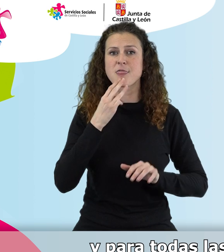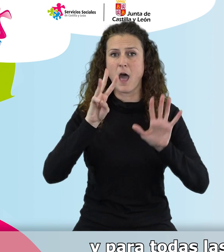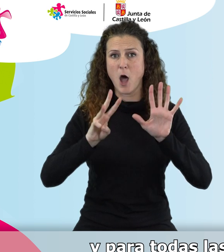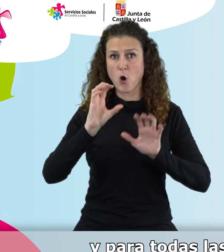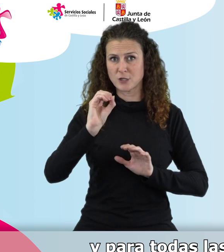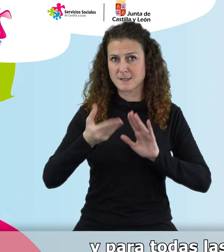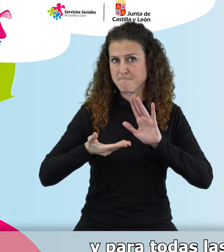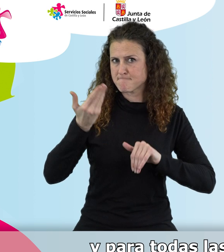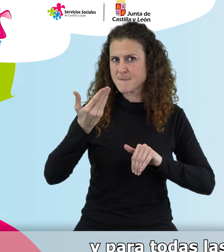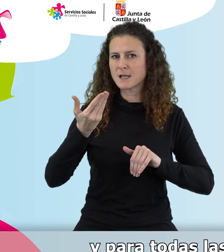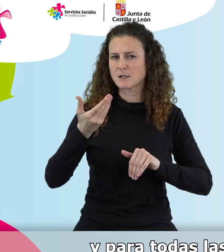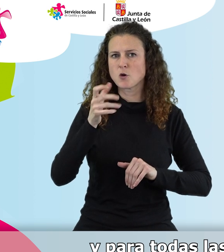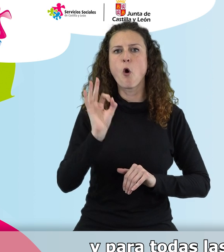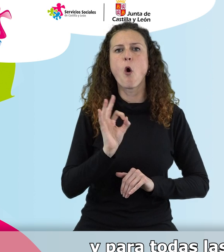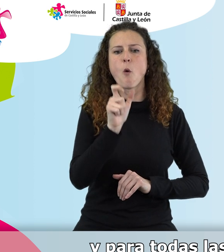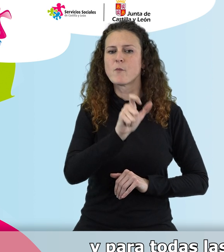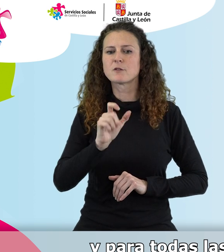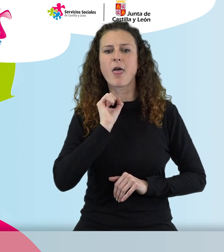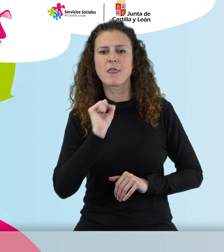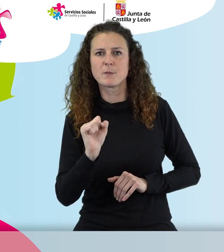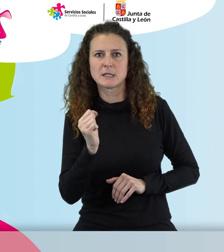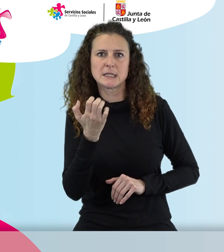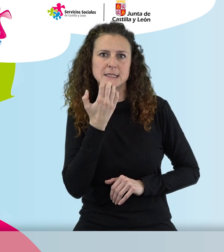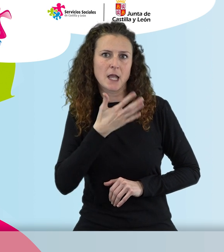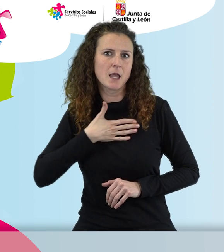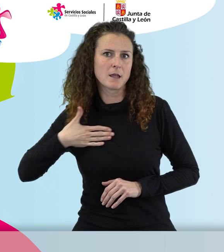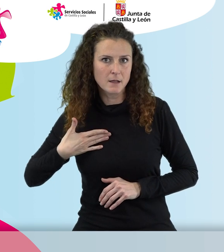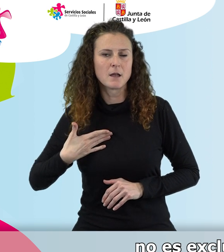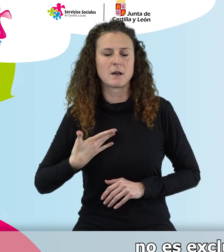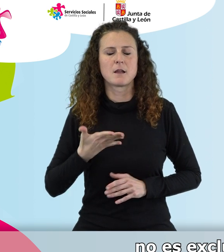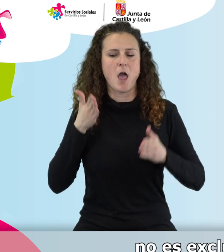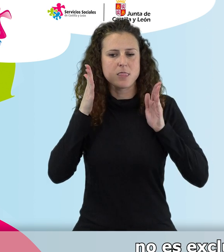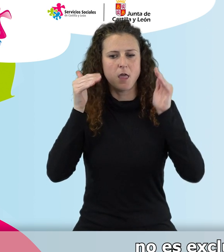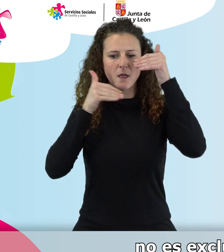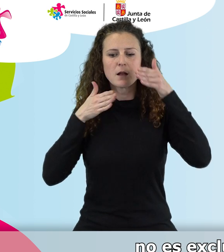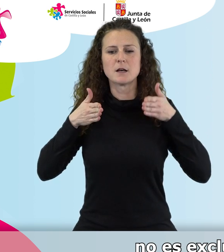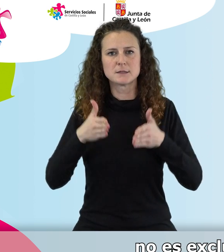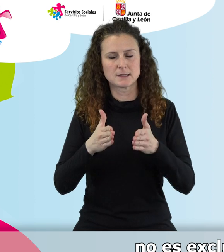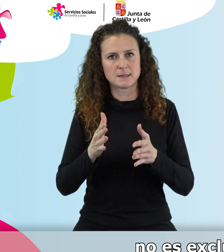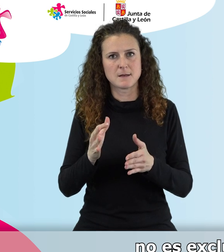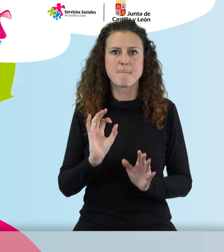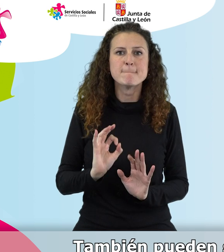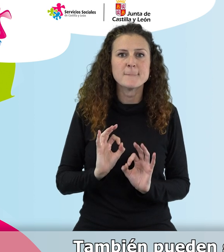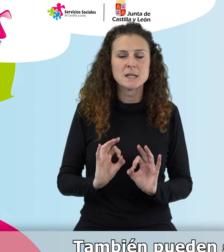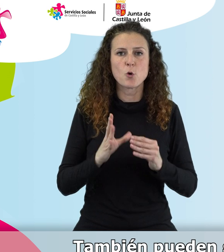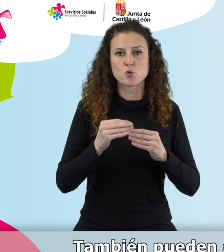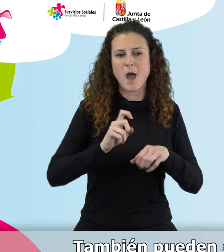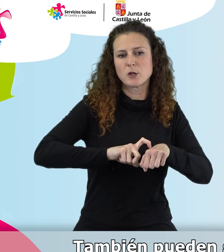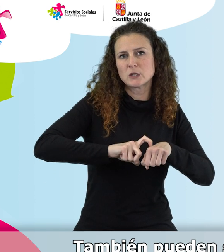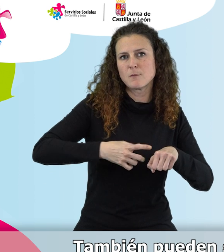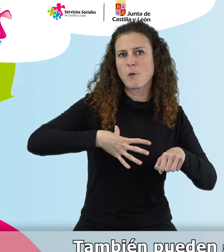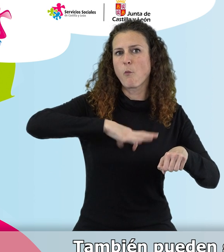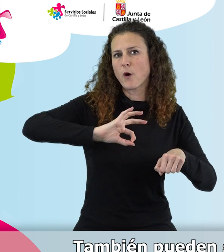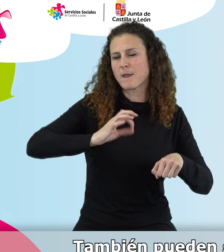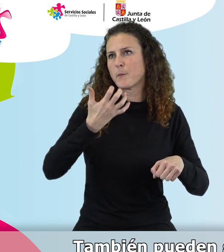para todas las personas dependientes que la deseen. Pero, como hemos dicho, no es exclusiva para este tipo de usuarios. También pueden